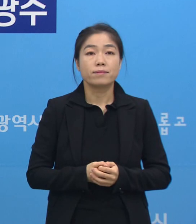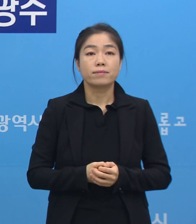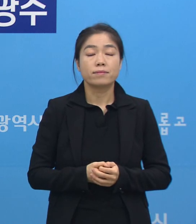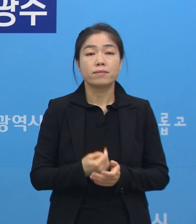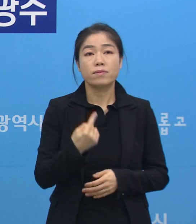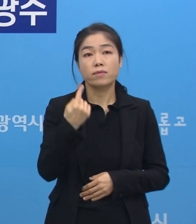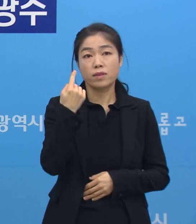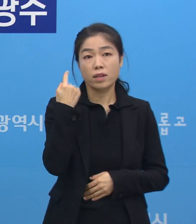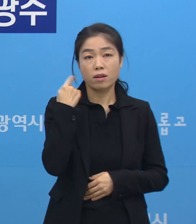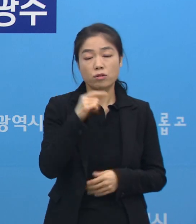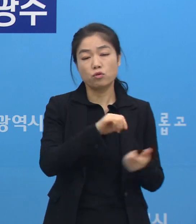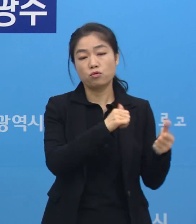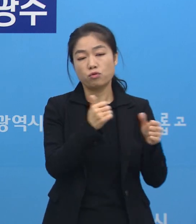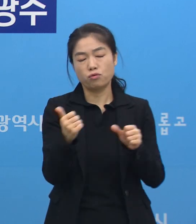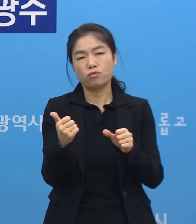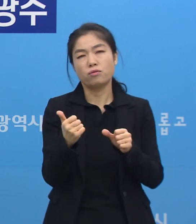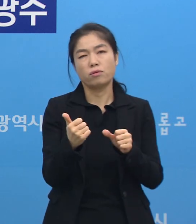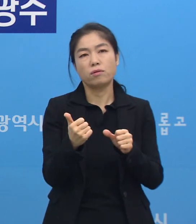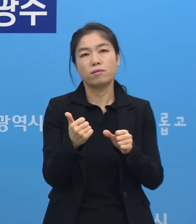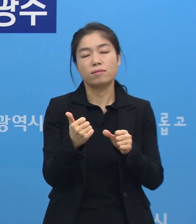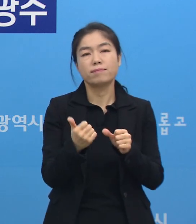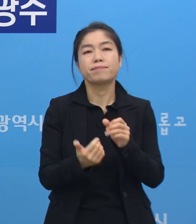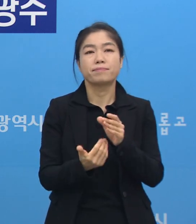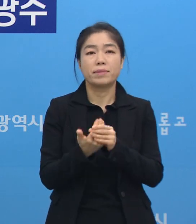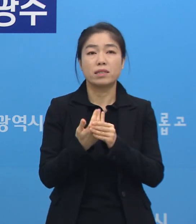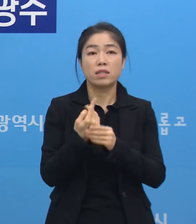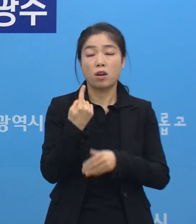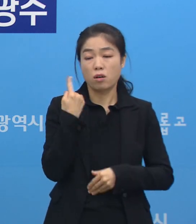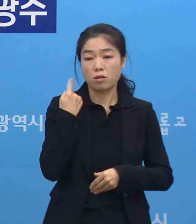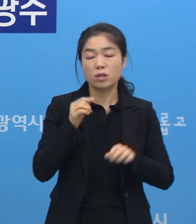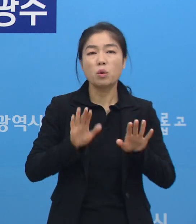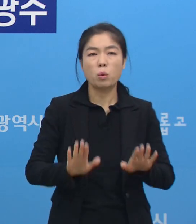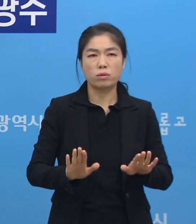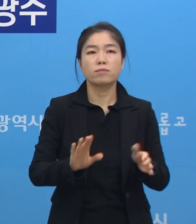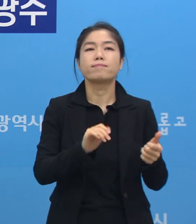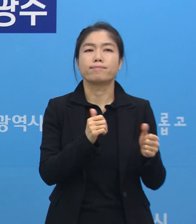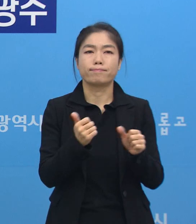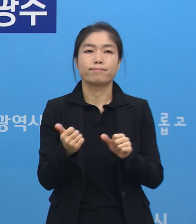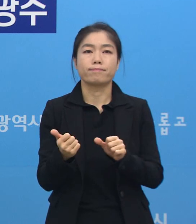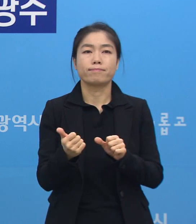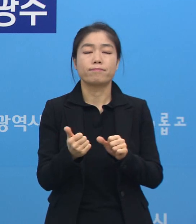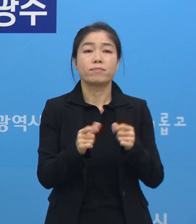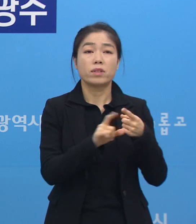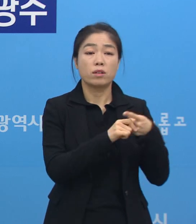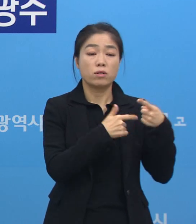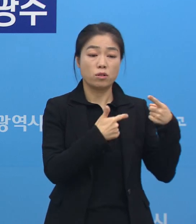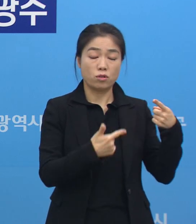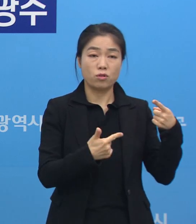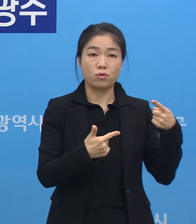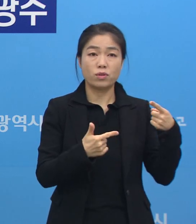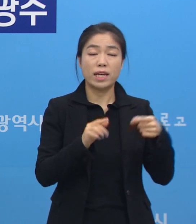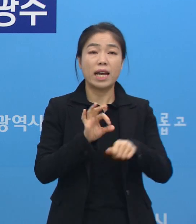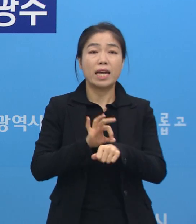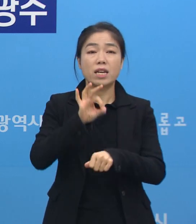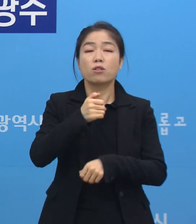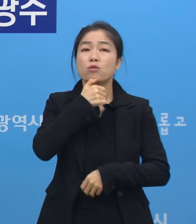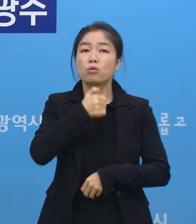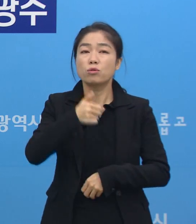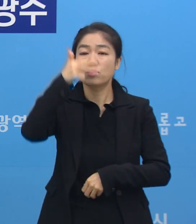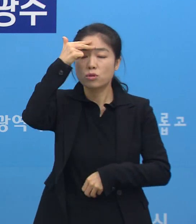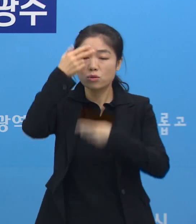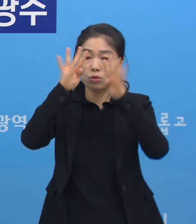어제 사망자가 발생이 있었습니다. 어제와 오늘 있었는데요. 어제는 1월 6일 2월시 50분경에